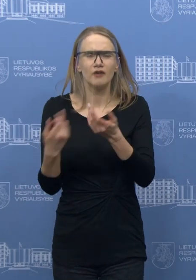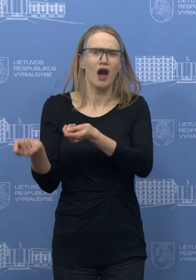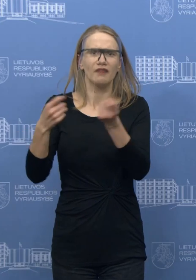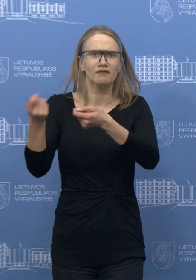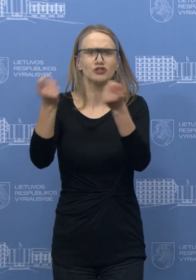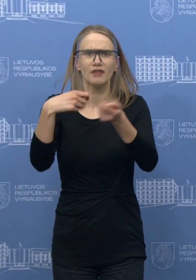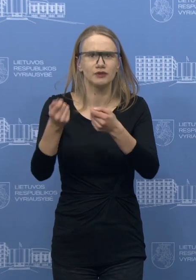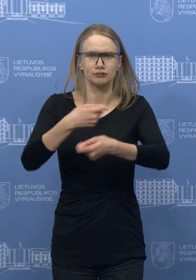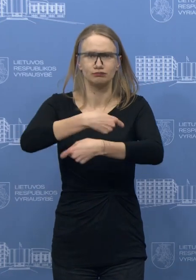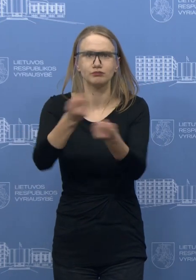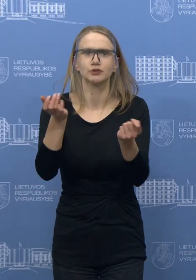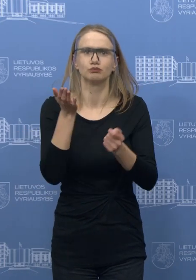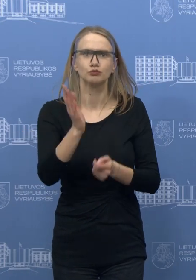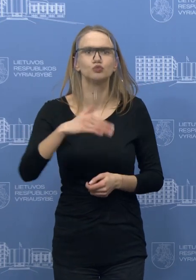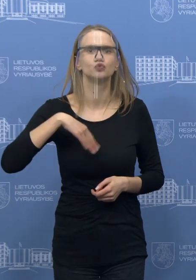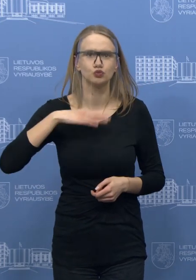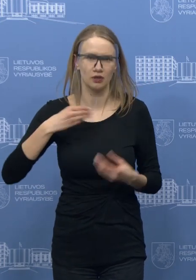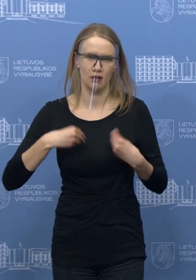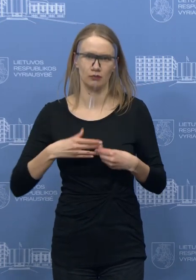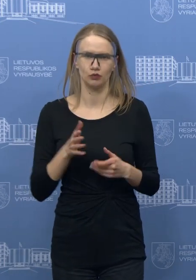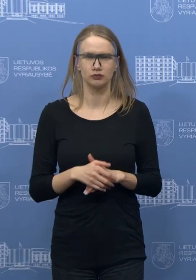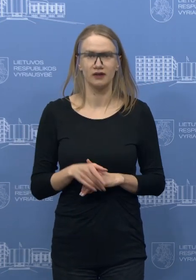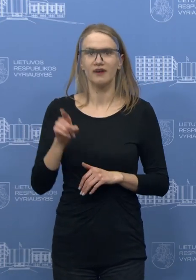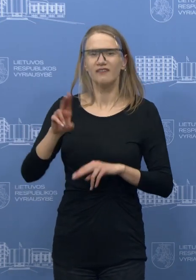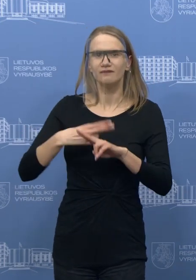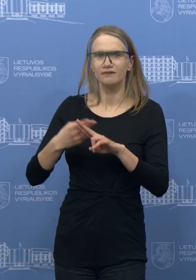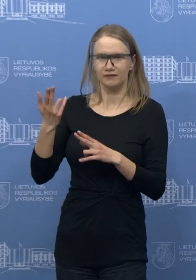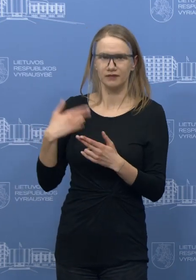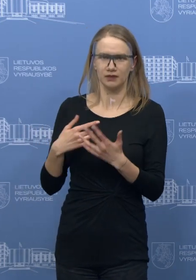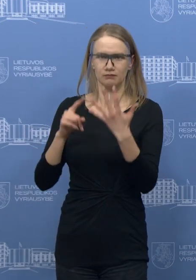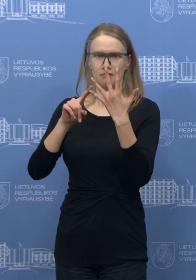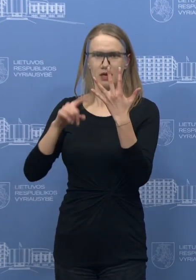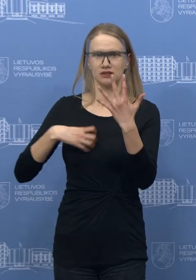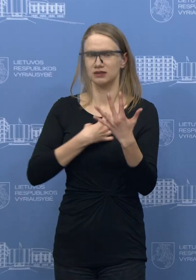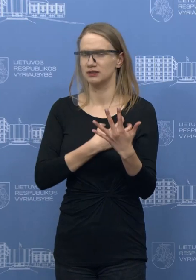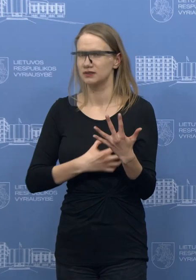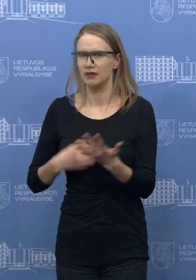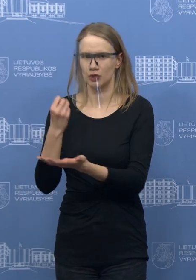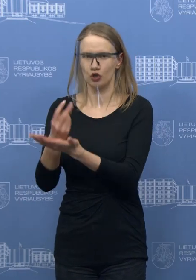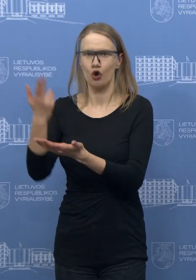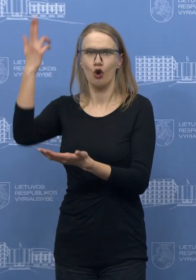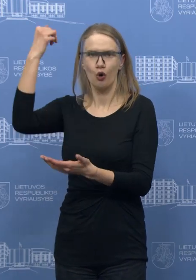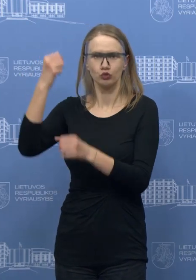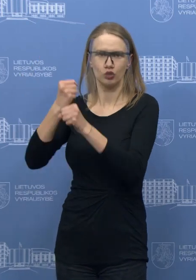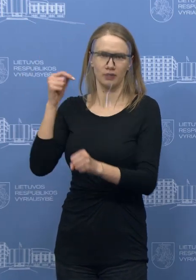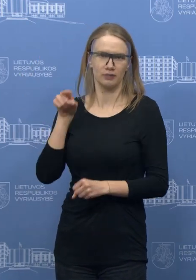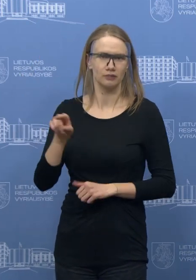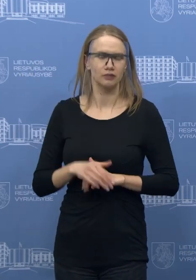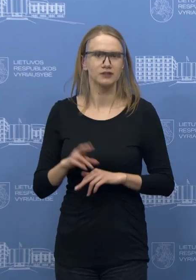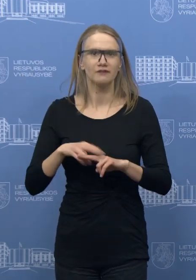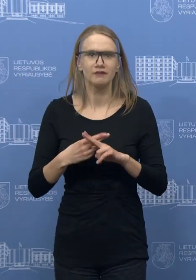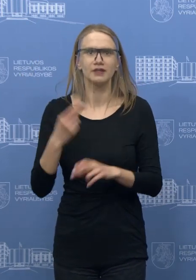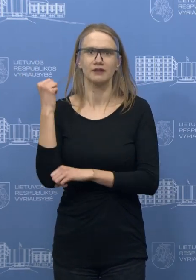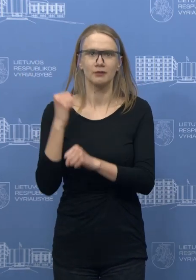personalius, esmė, kad iš tikrųjų šitą ligonį labai svarbi viena iš penkių traminių taškų, kad jinai funkcionuotų tinkamai, būtų apsaugoti